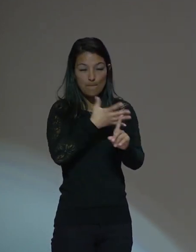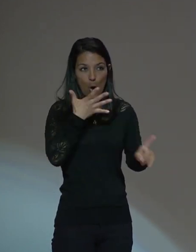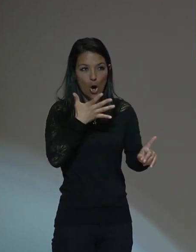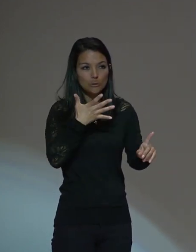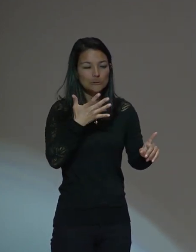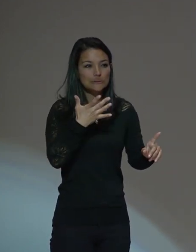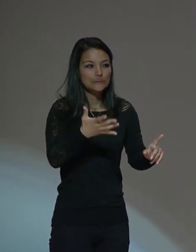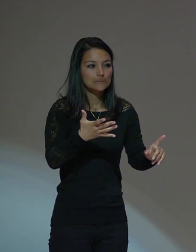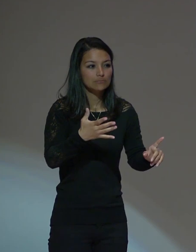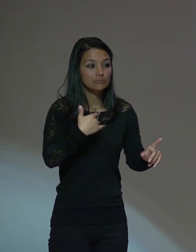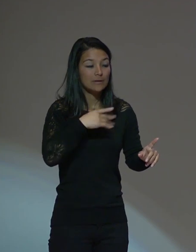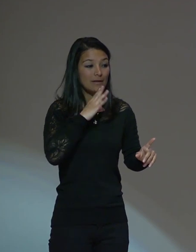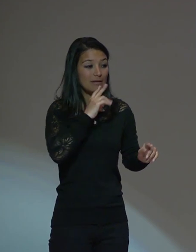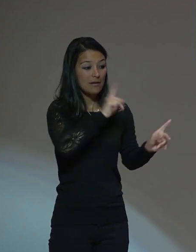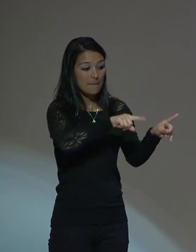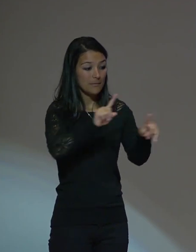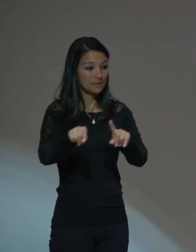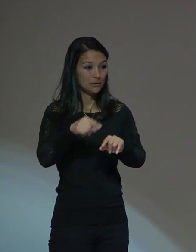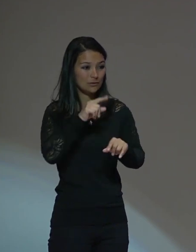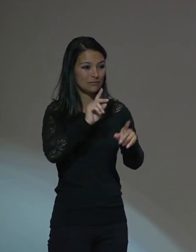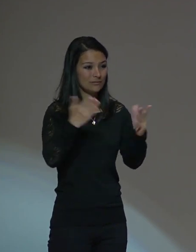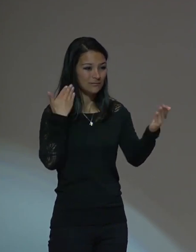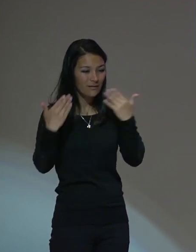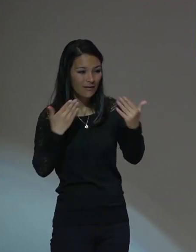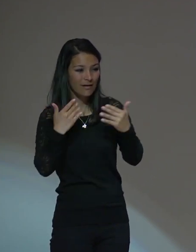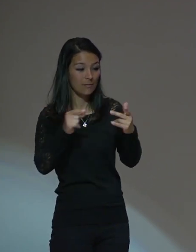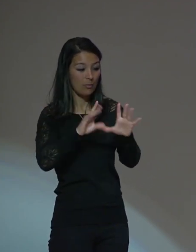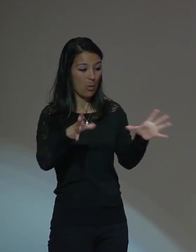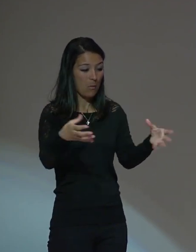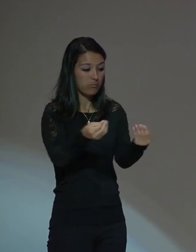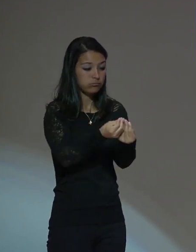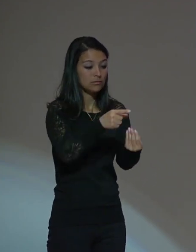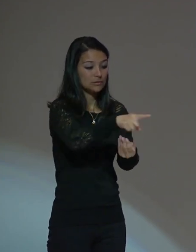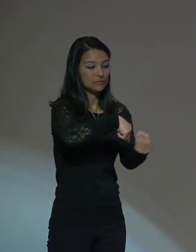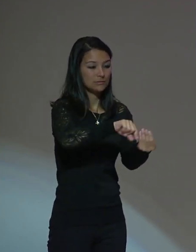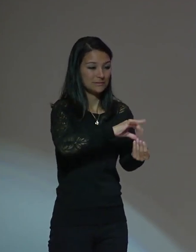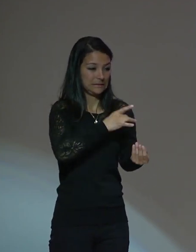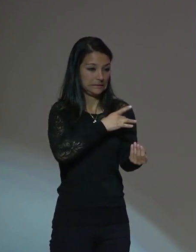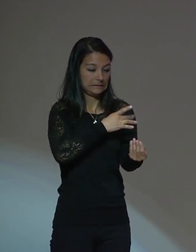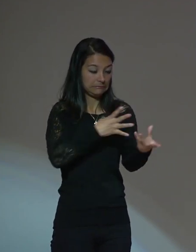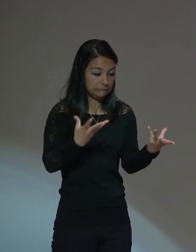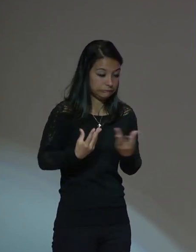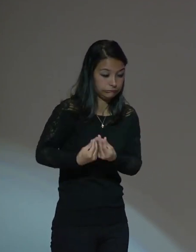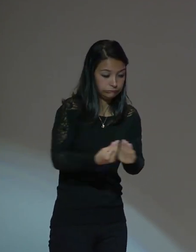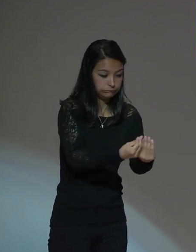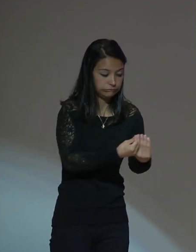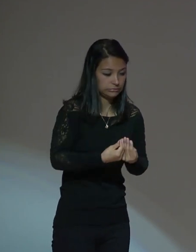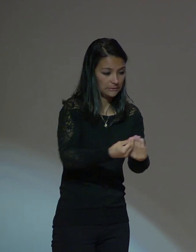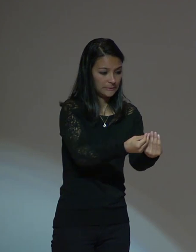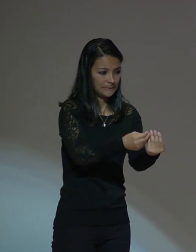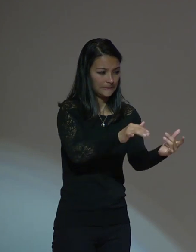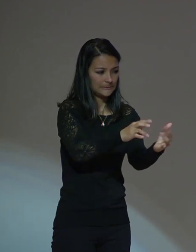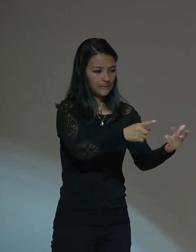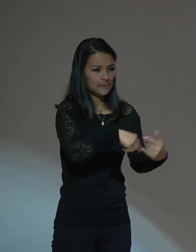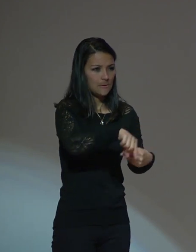recibir a los refugiados de los campos de concentración de Chile y darme cuenta